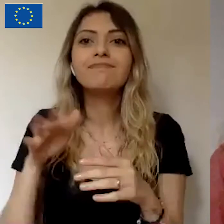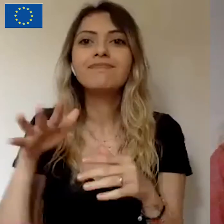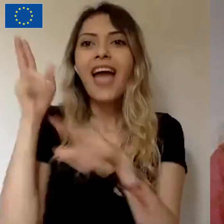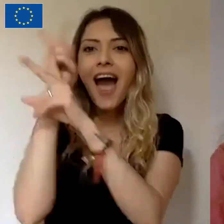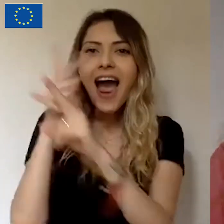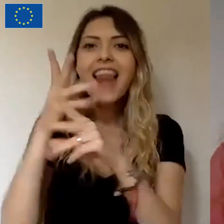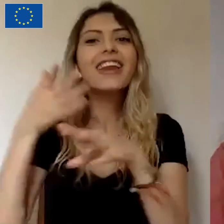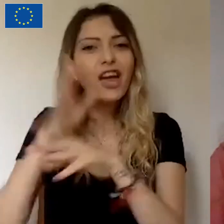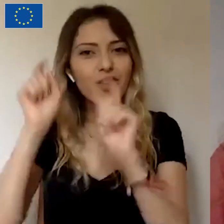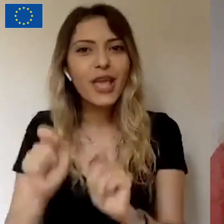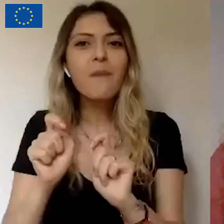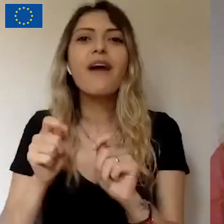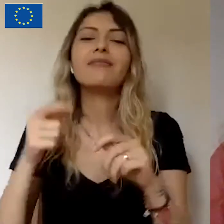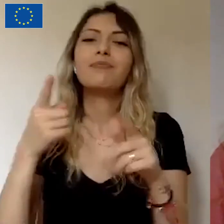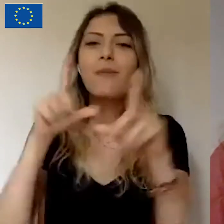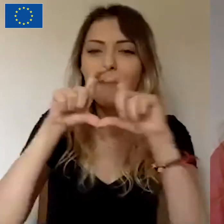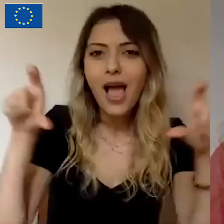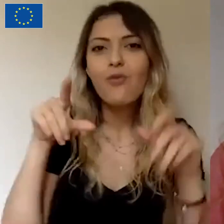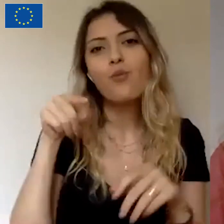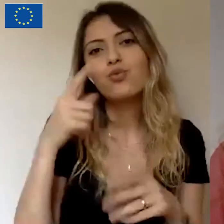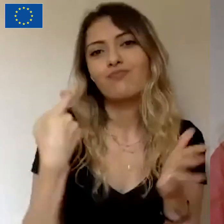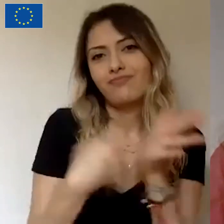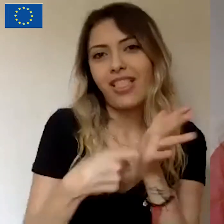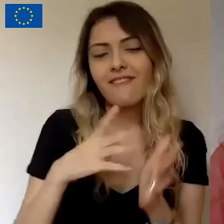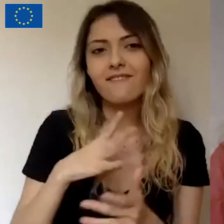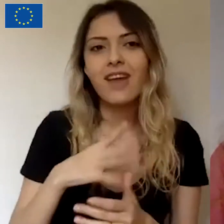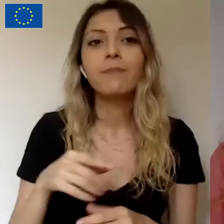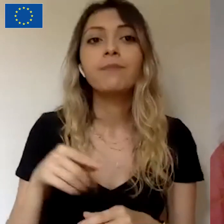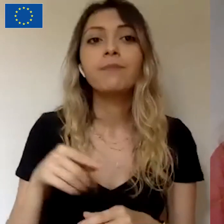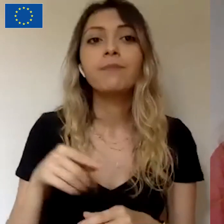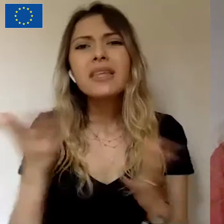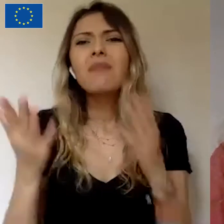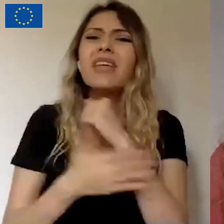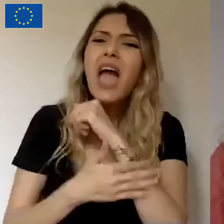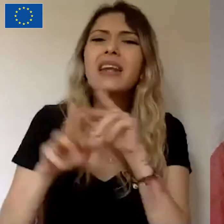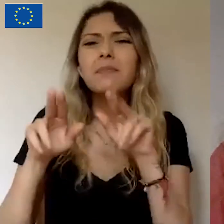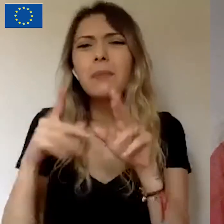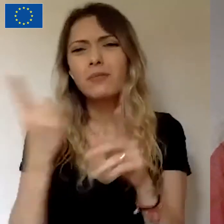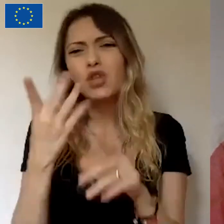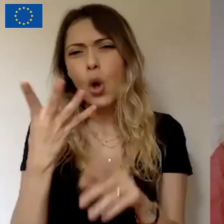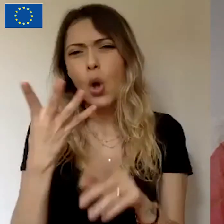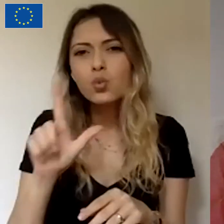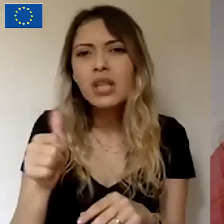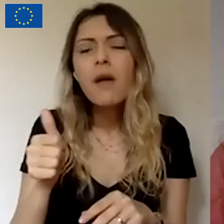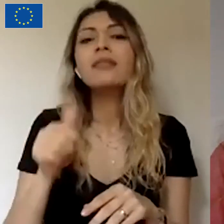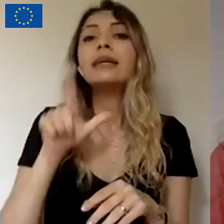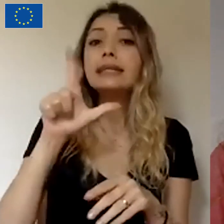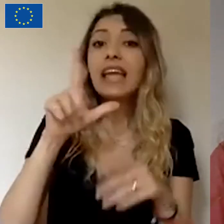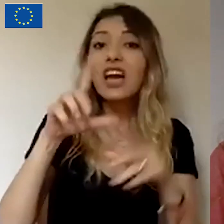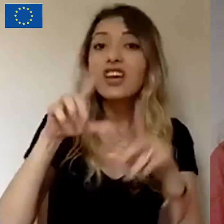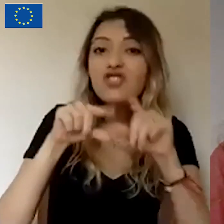çalışıyoruz. Bu gibi projeler geldiğinde ihtiyaç haritası veya ahlak gibi platformlar var. Oralara yönlendiriyoruz.